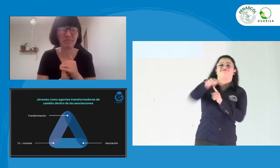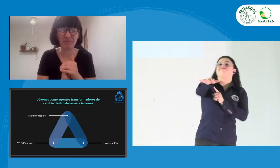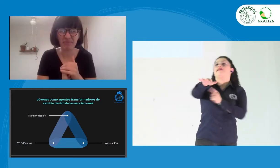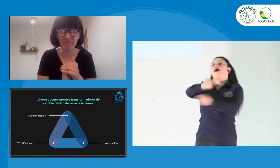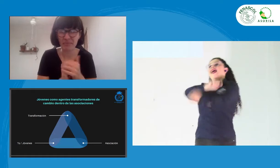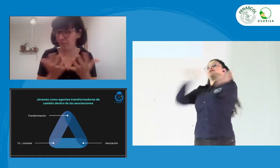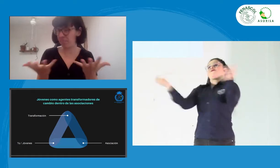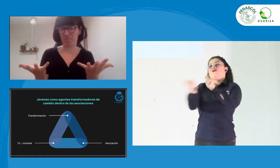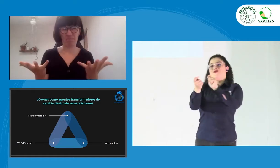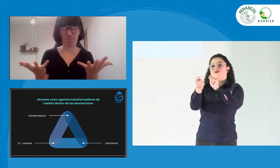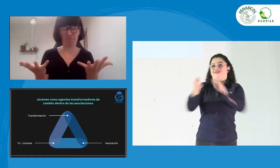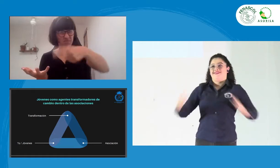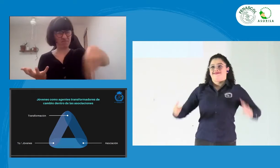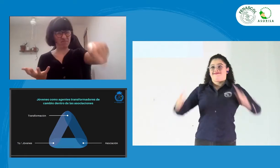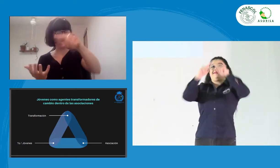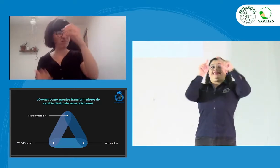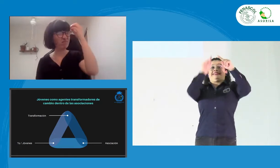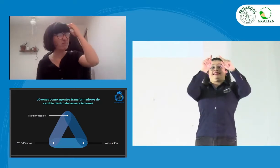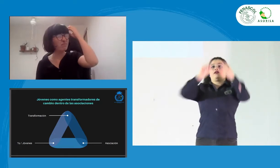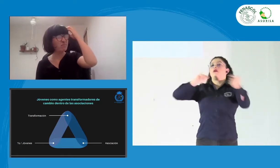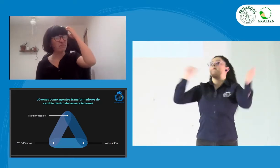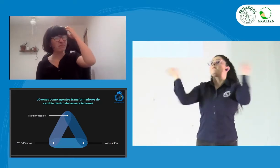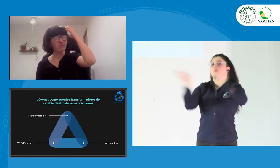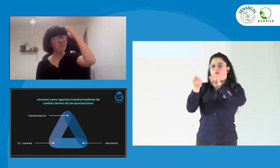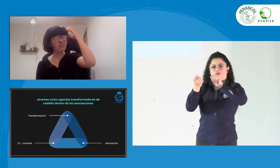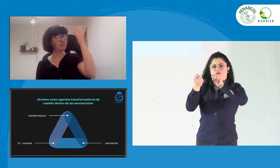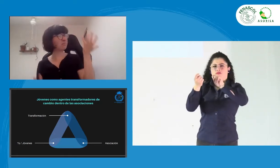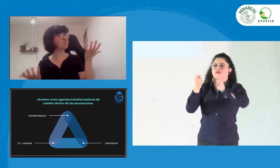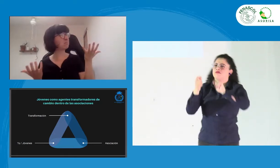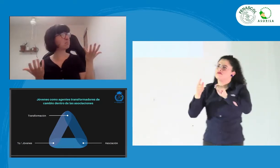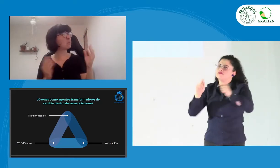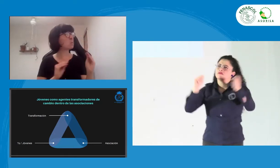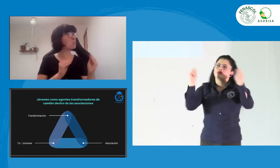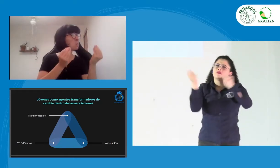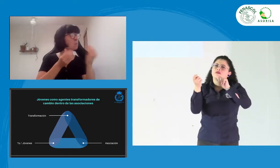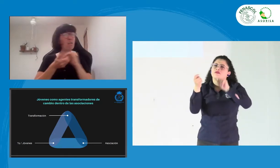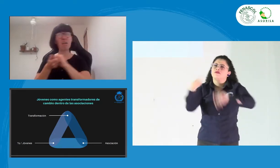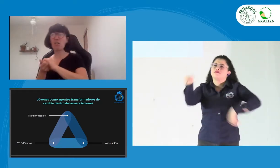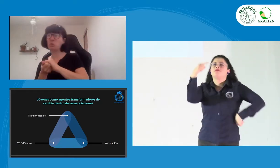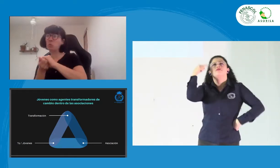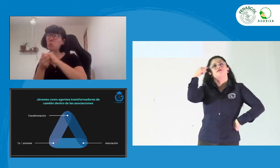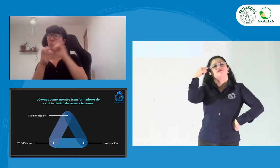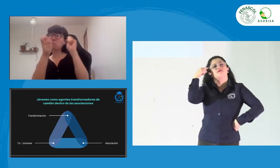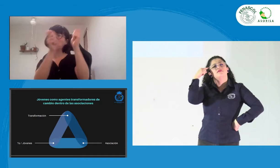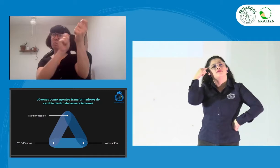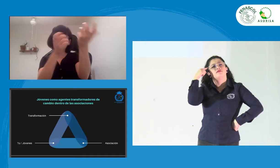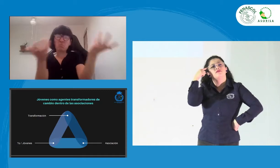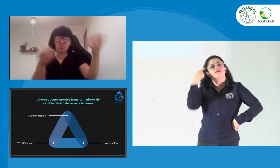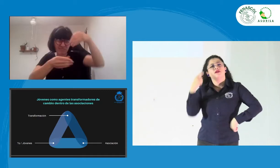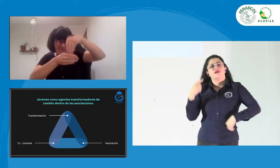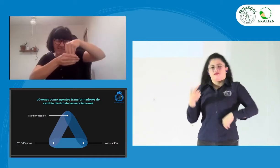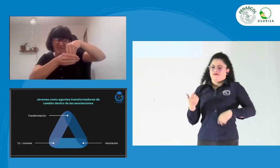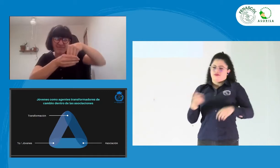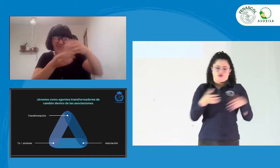transformación. ¿Pero a qué nos referimos en este caso? Porque nosotros decimos, bueno, jóvenes,